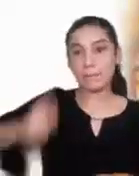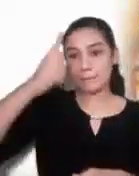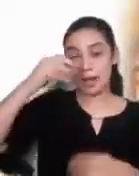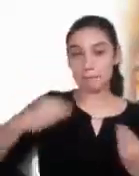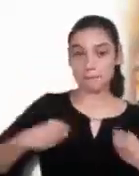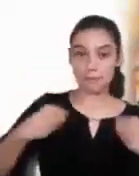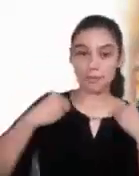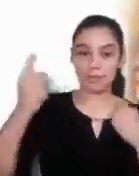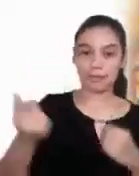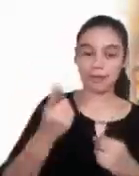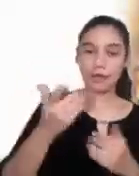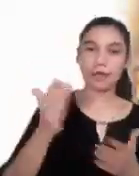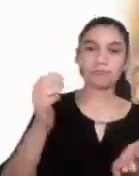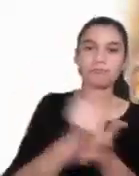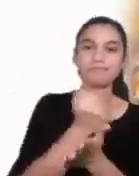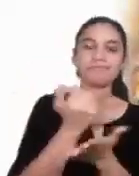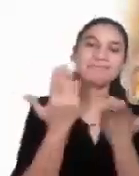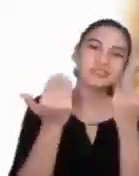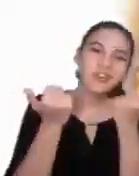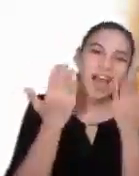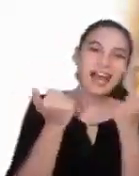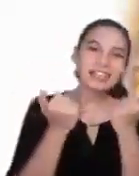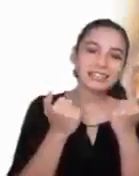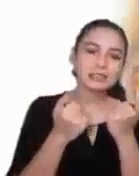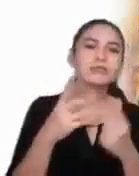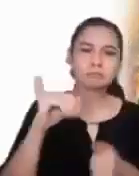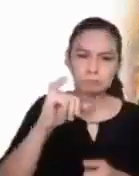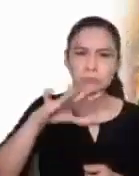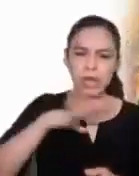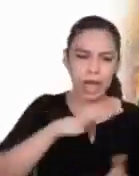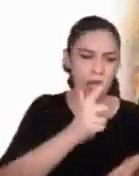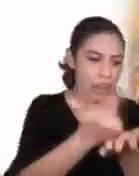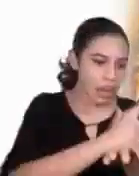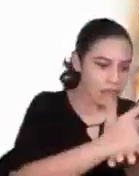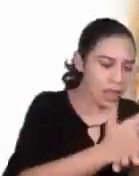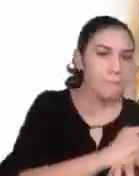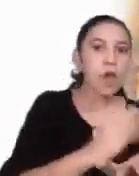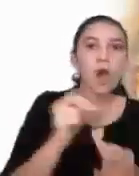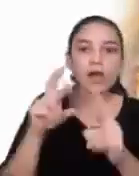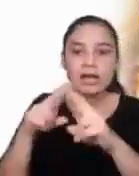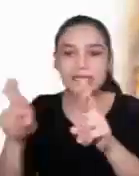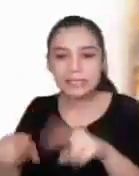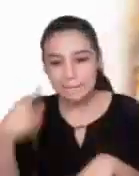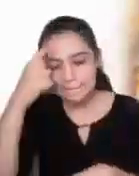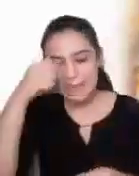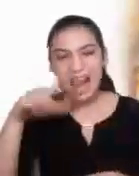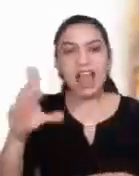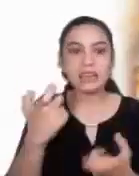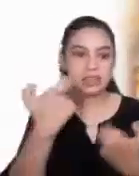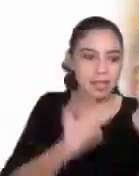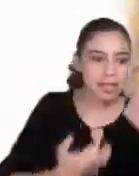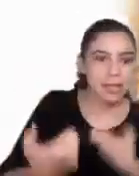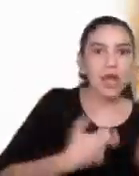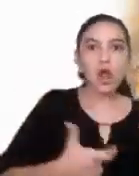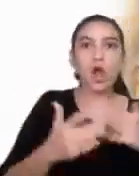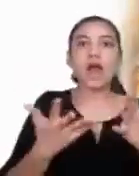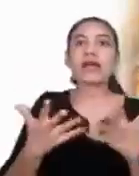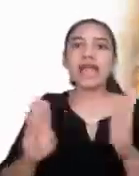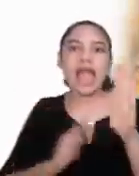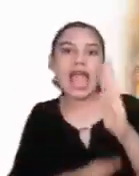la vida eterna. Aparecen muchos libros y recetas para ganar dinero, éxito o poder,